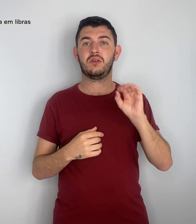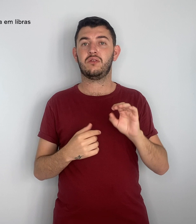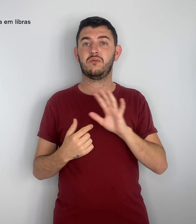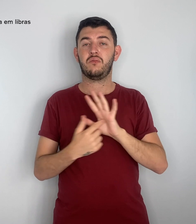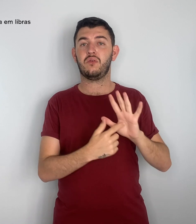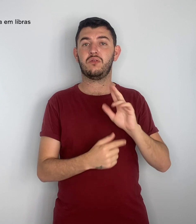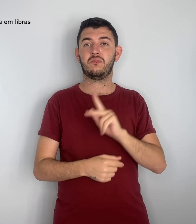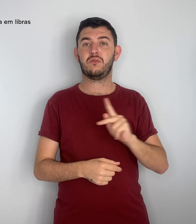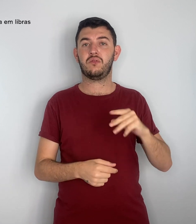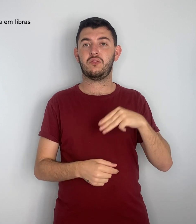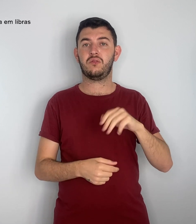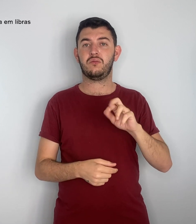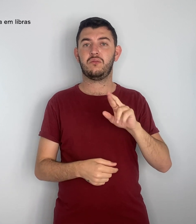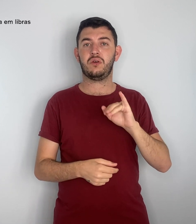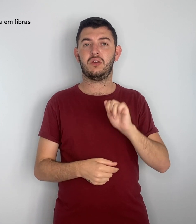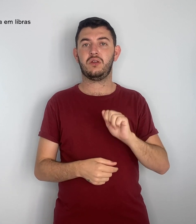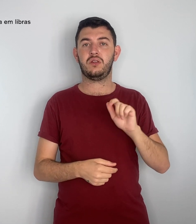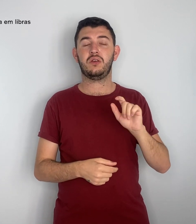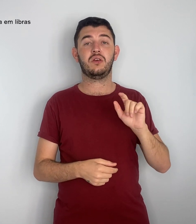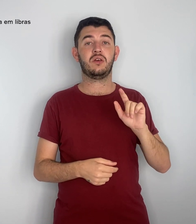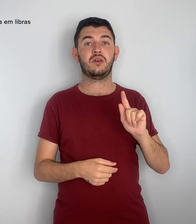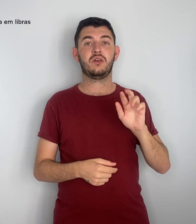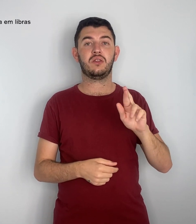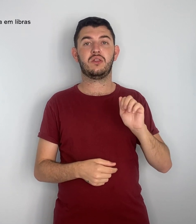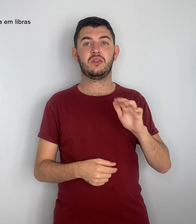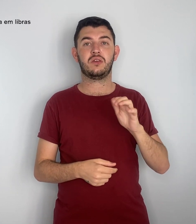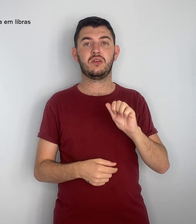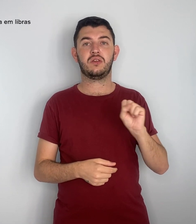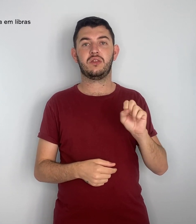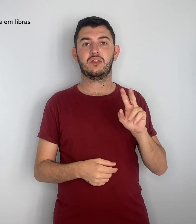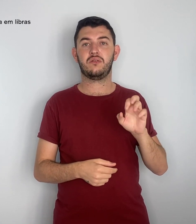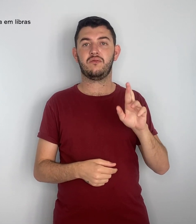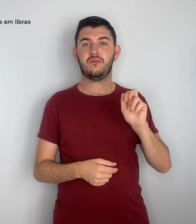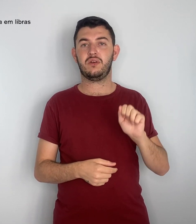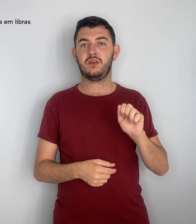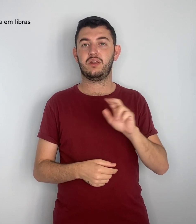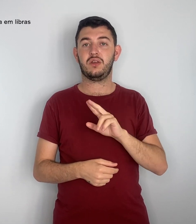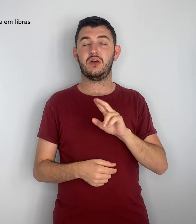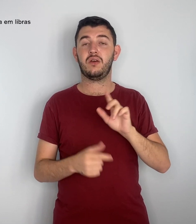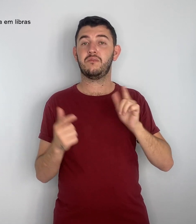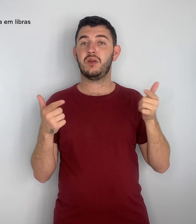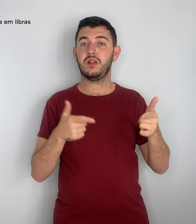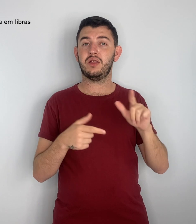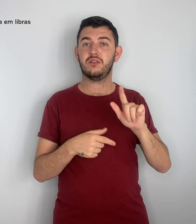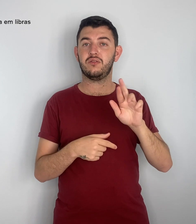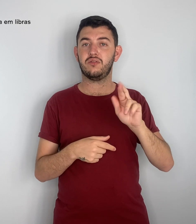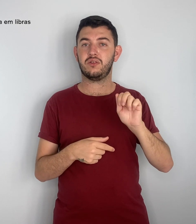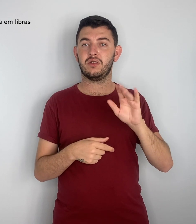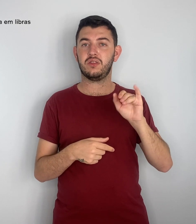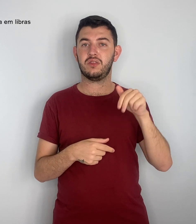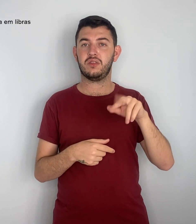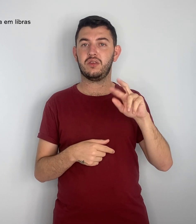Veras, a gracinha, da sala de recursos do Centro de Ensino Médio integrado do Gama.